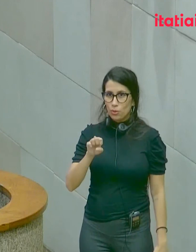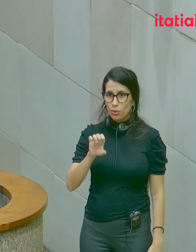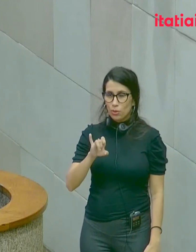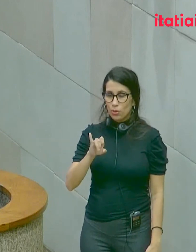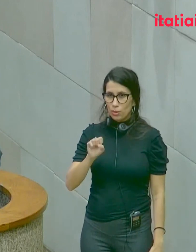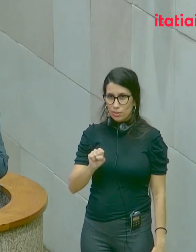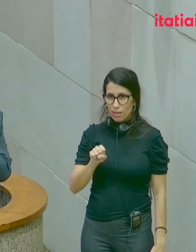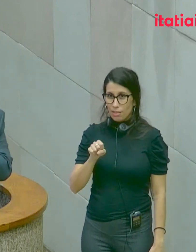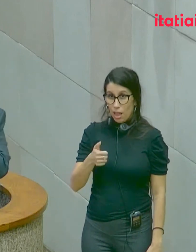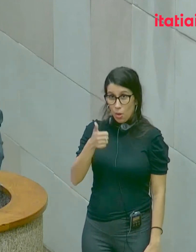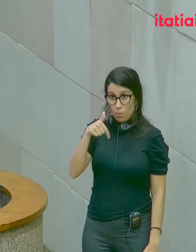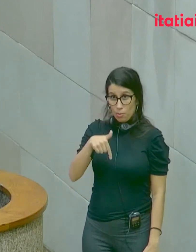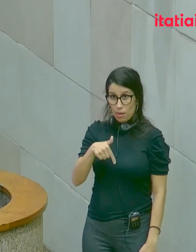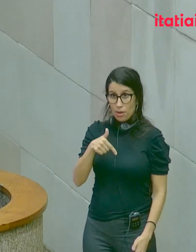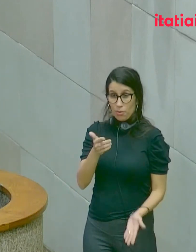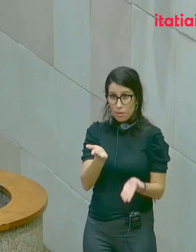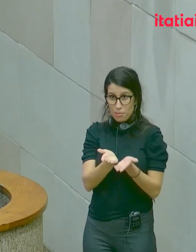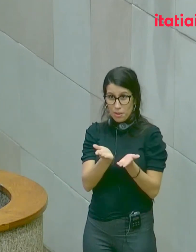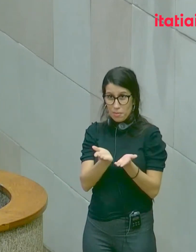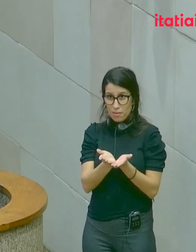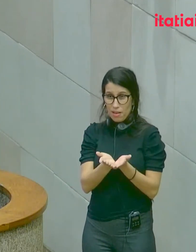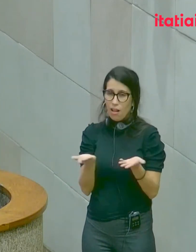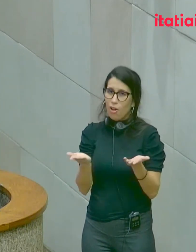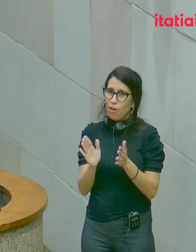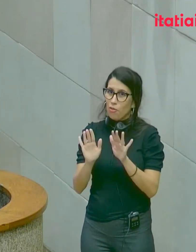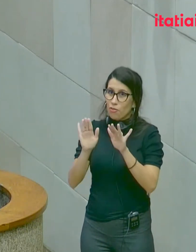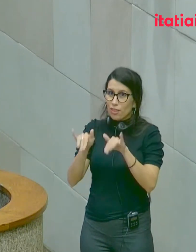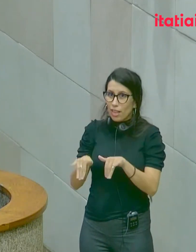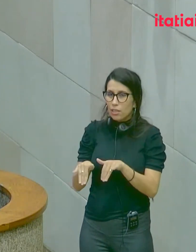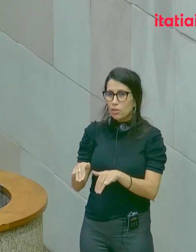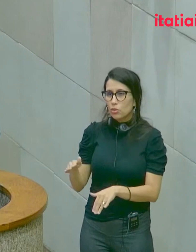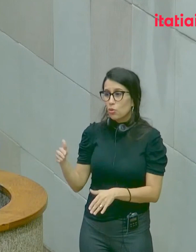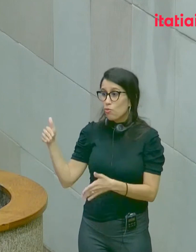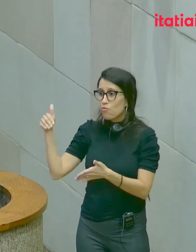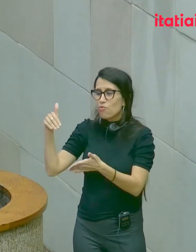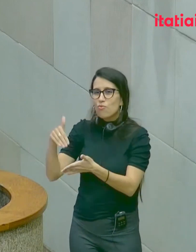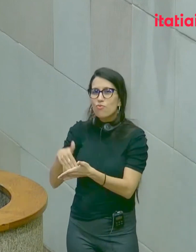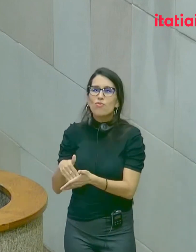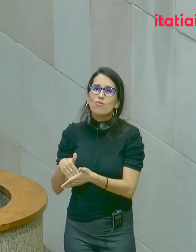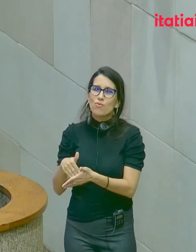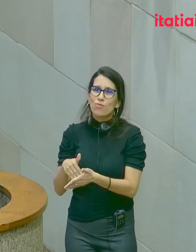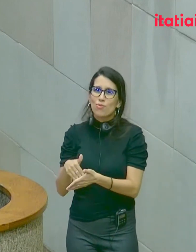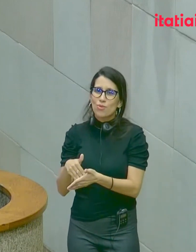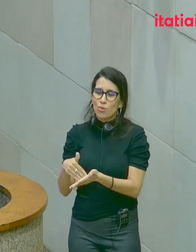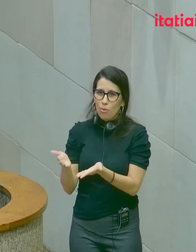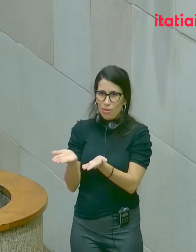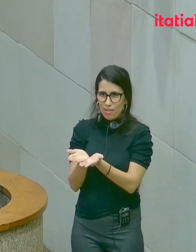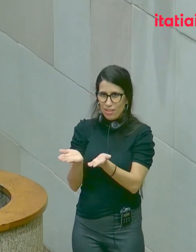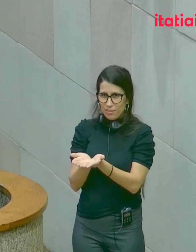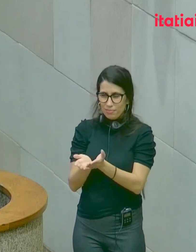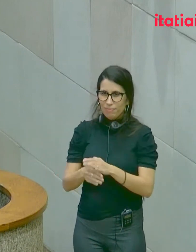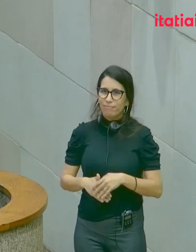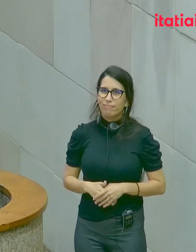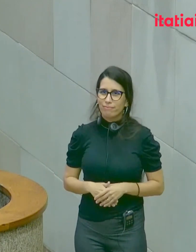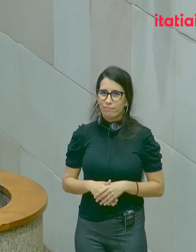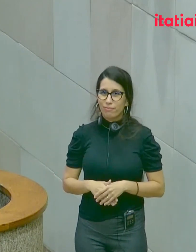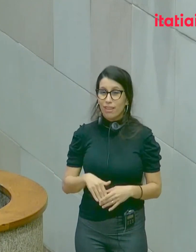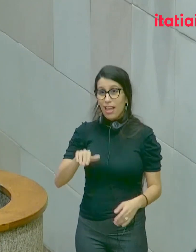falando do último, o Apocalipse, o fim dos tempos. Lá está dito